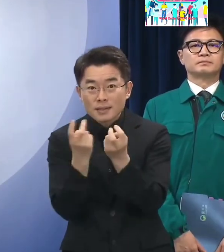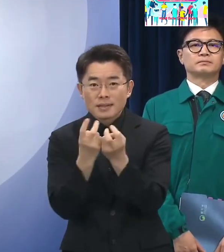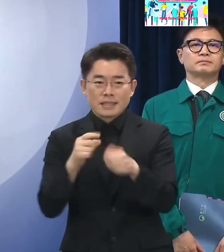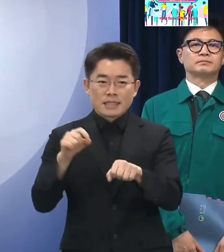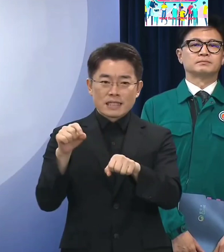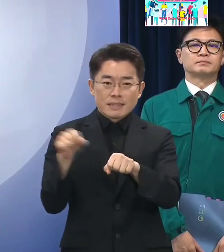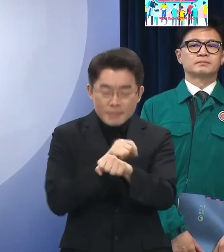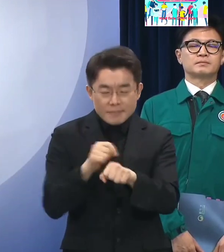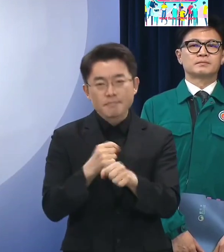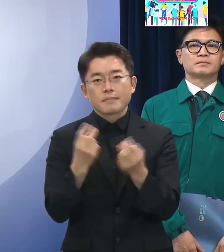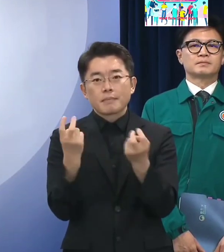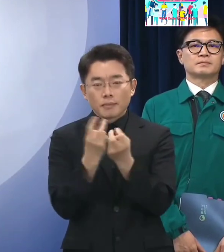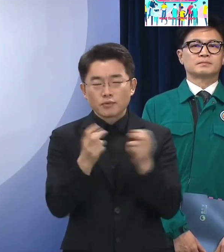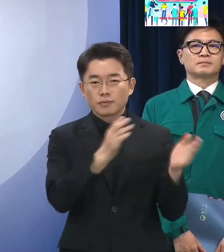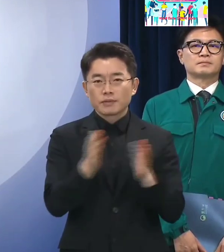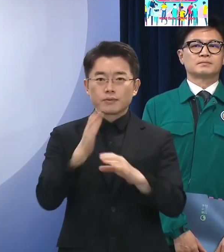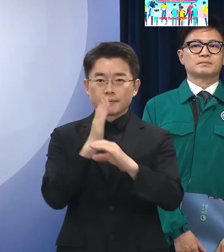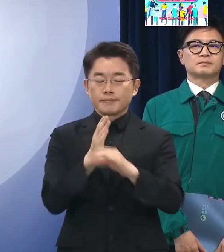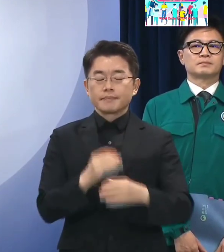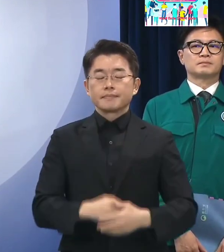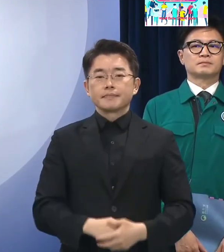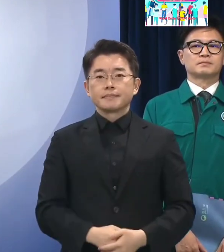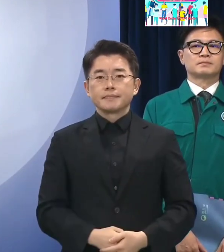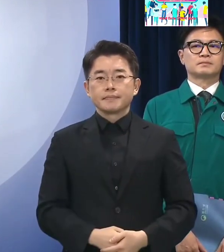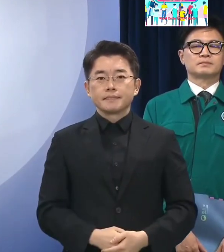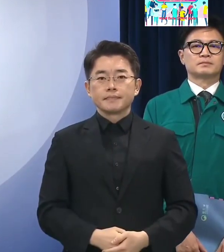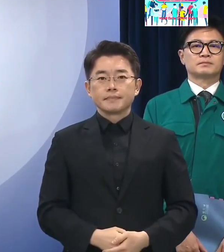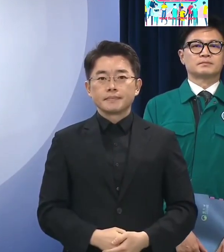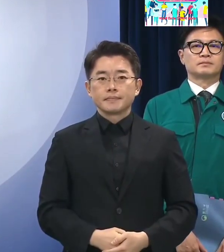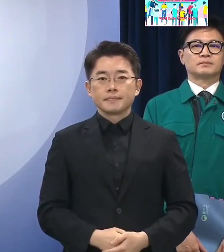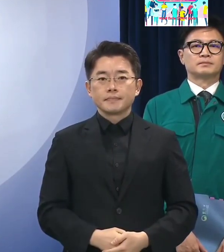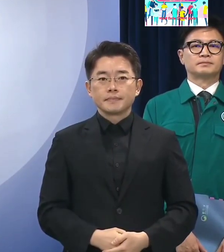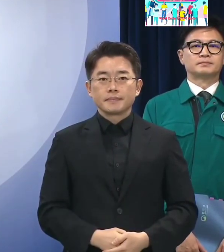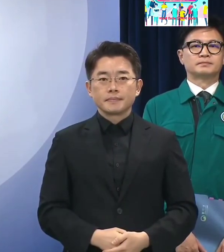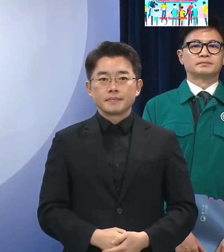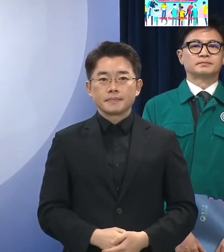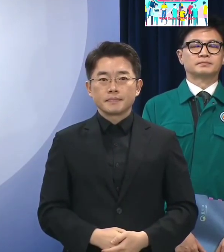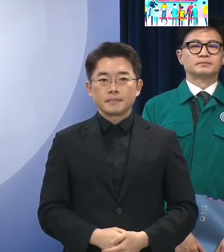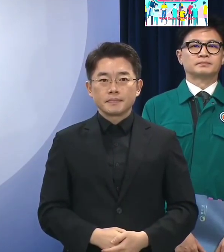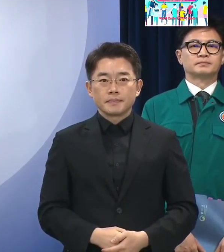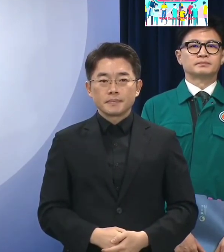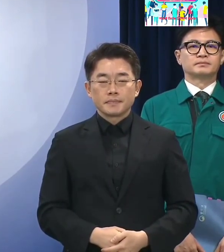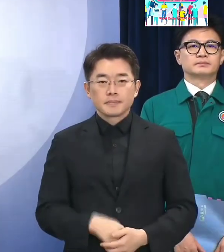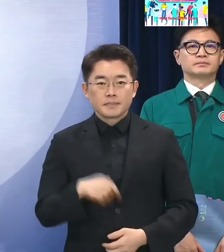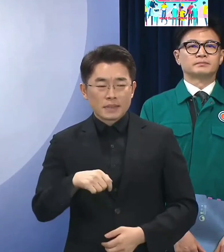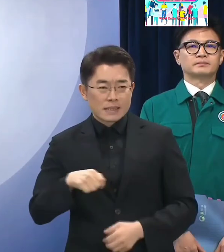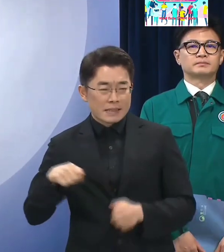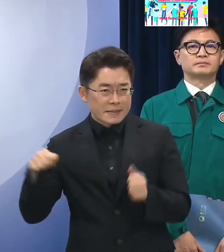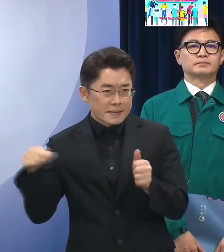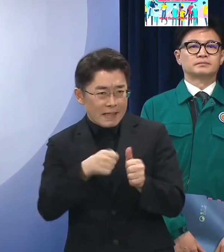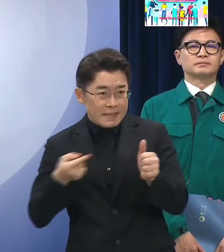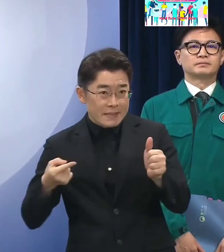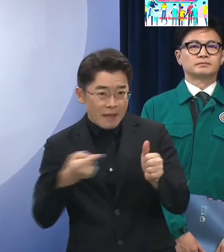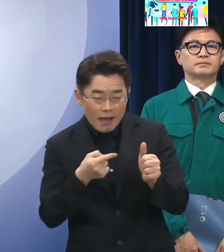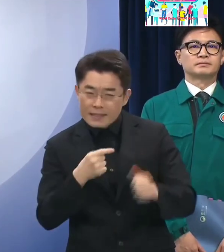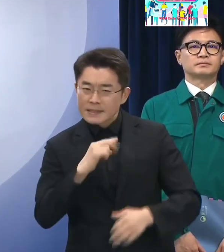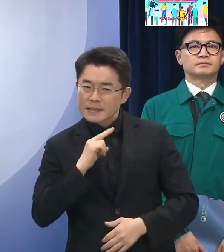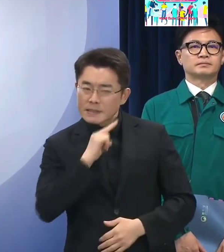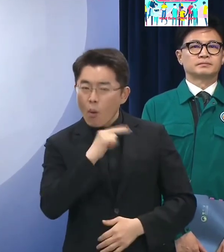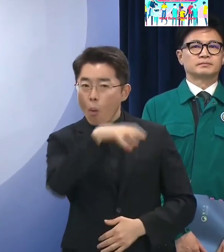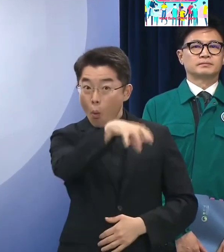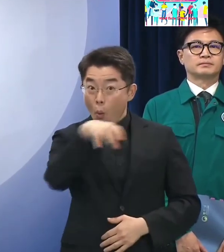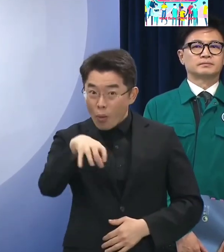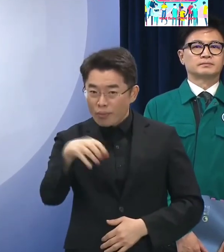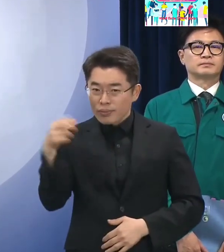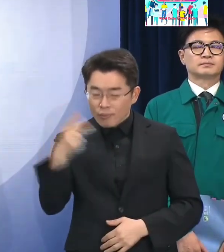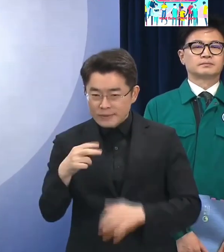치안 활동을 강화하고 있습니다 범죄의 발생이 우려되는 지역을 포함하여 다중이 이용하는